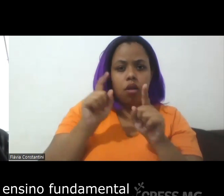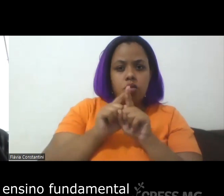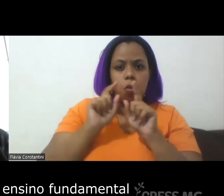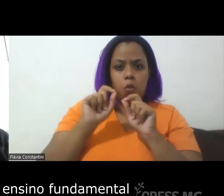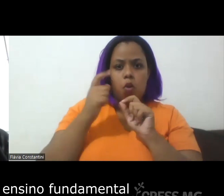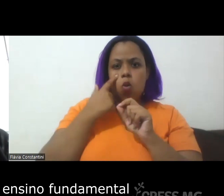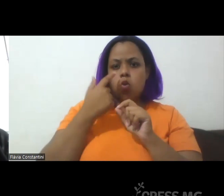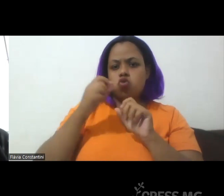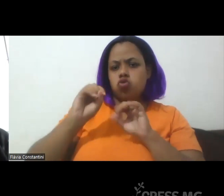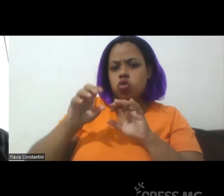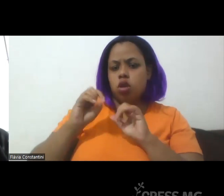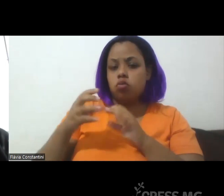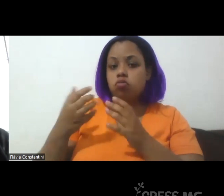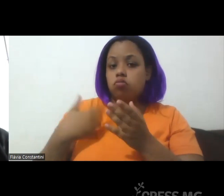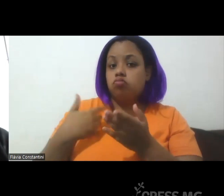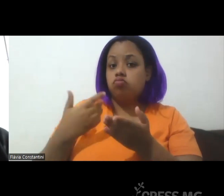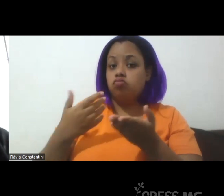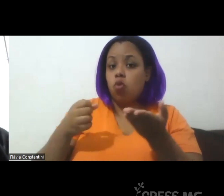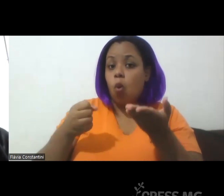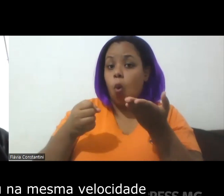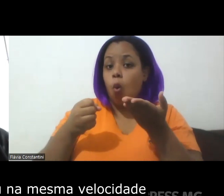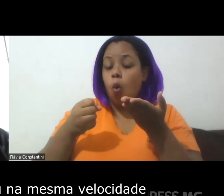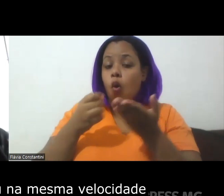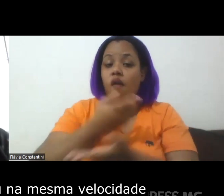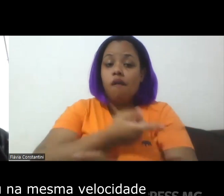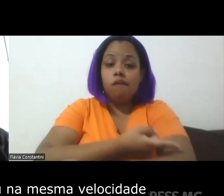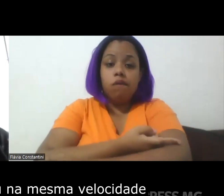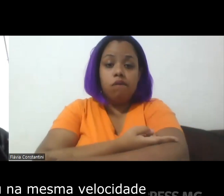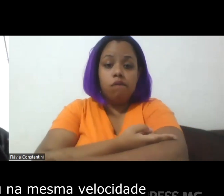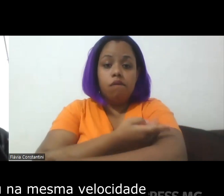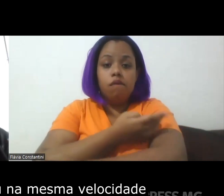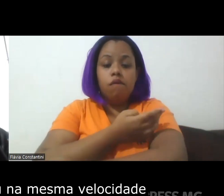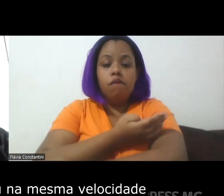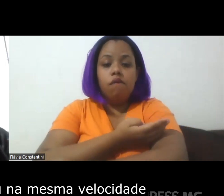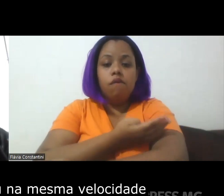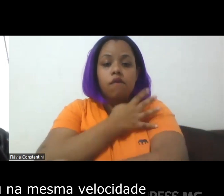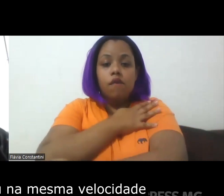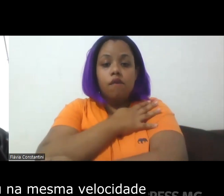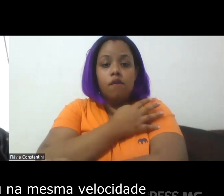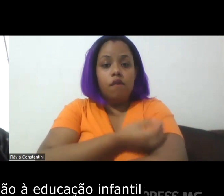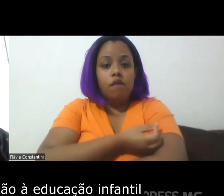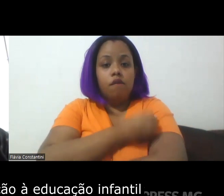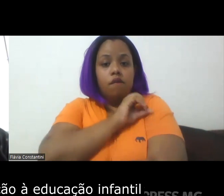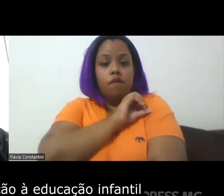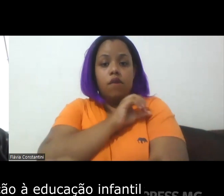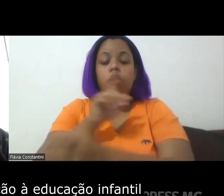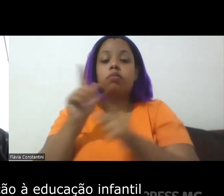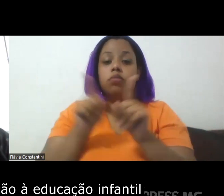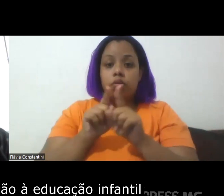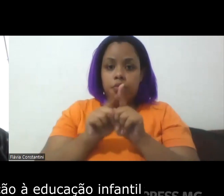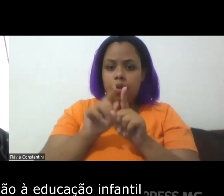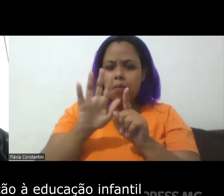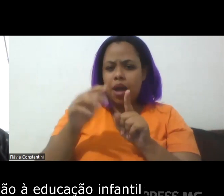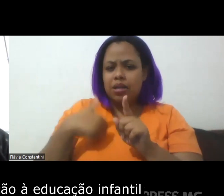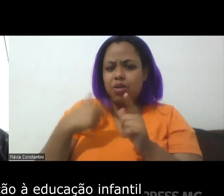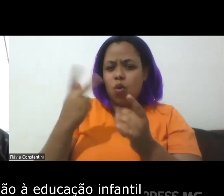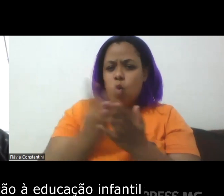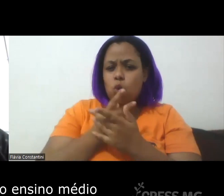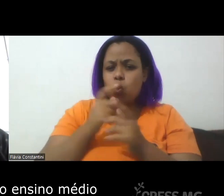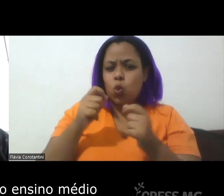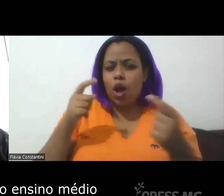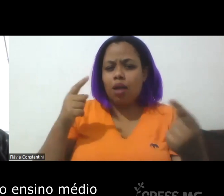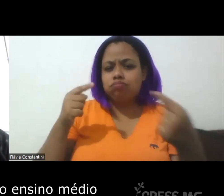ensino fundamental, mas que não se deu na mesma velocidade e proporção em relação à educação